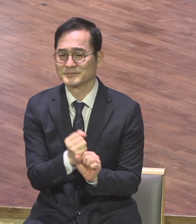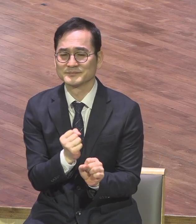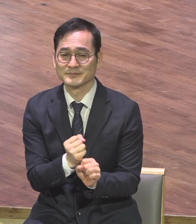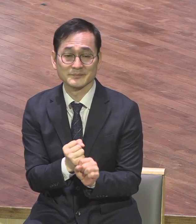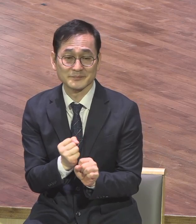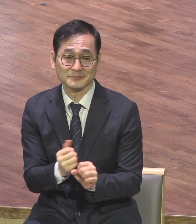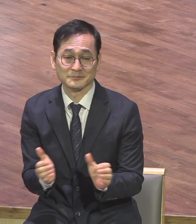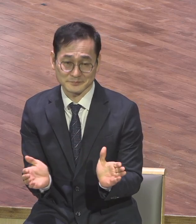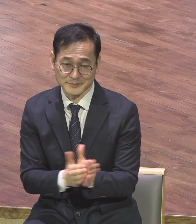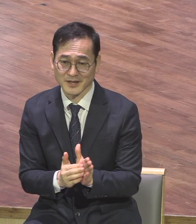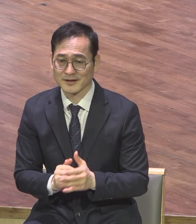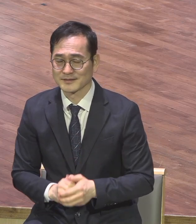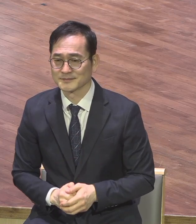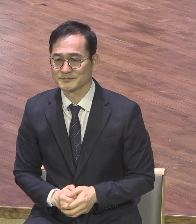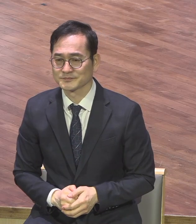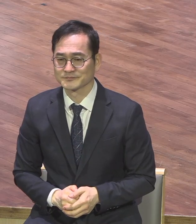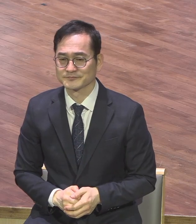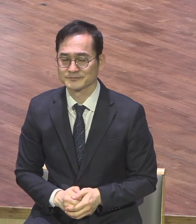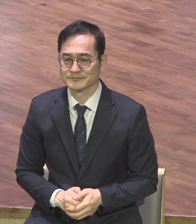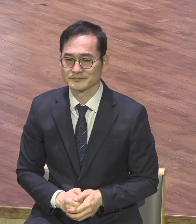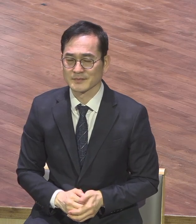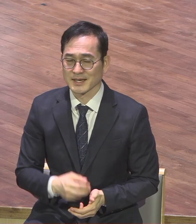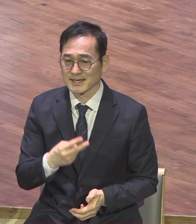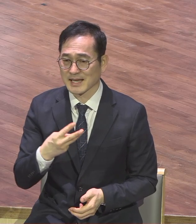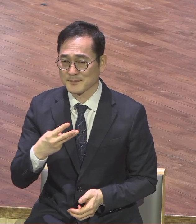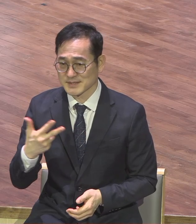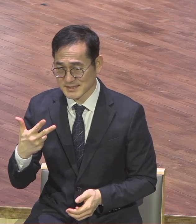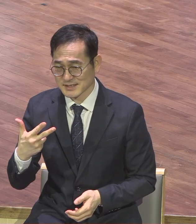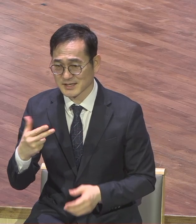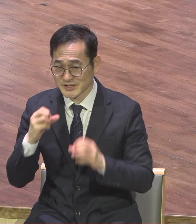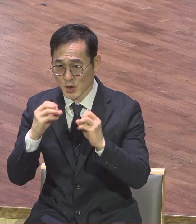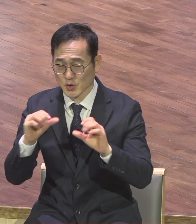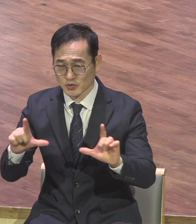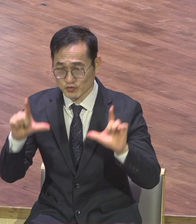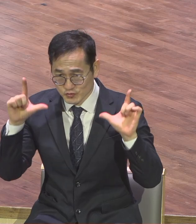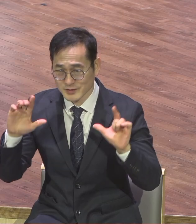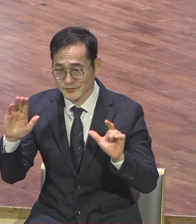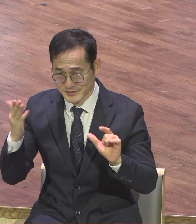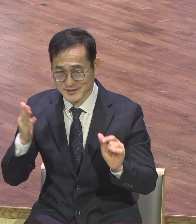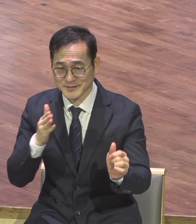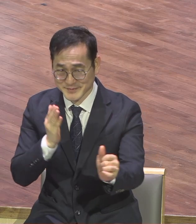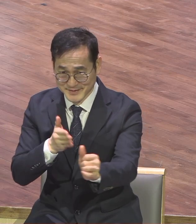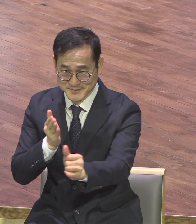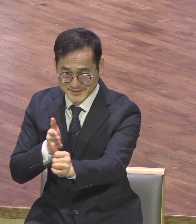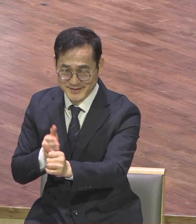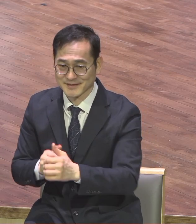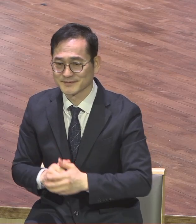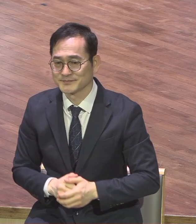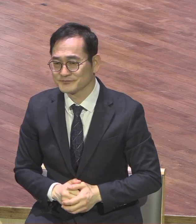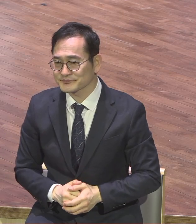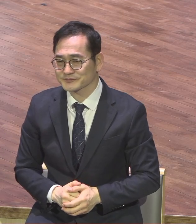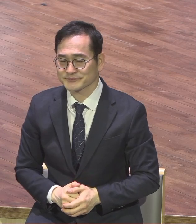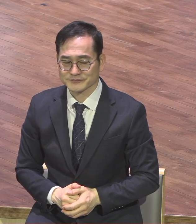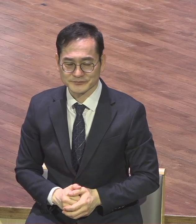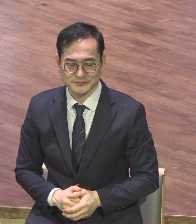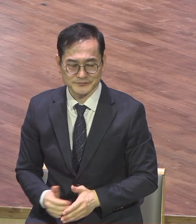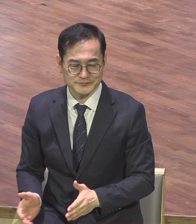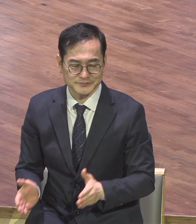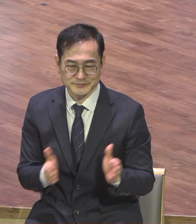올인하면서 237 성교 주역으로 서의되길 조혐으로 축복합니다 결론 빠뿡 신앙 이라는 말이